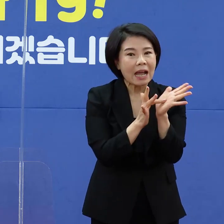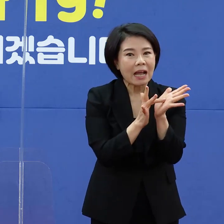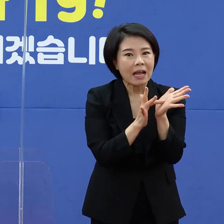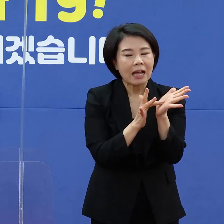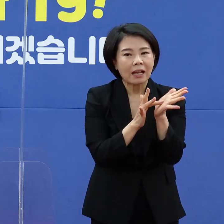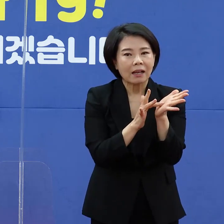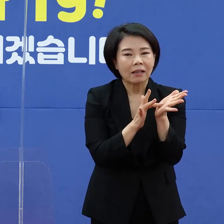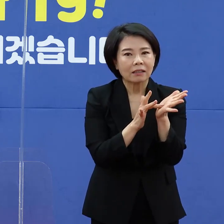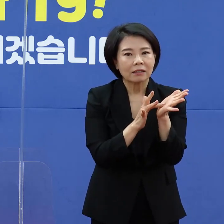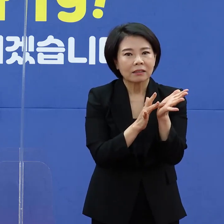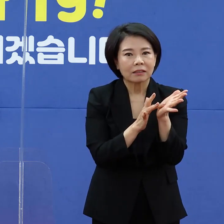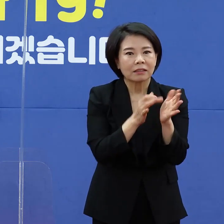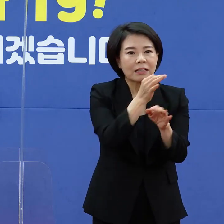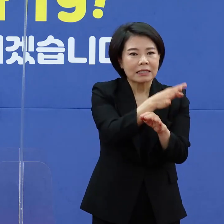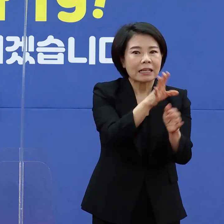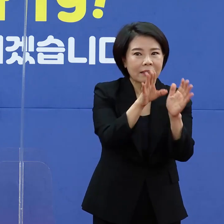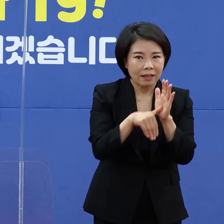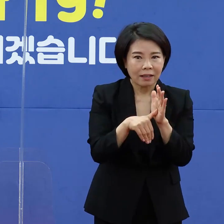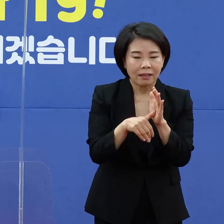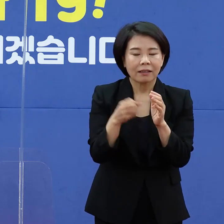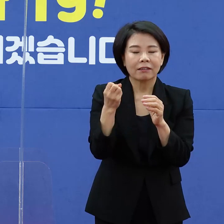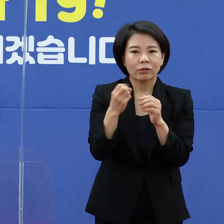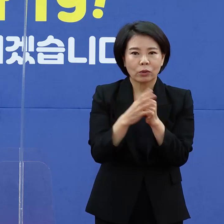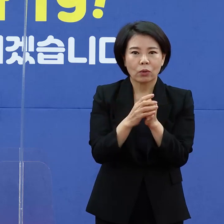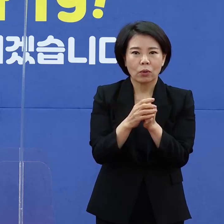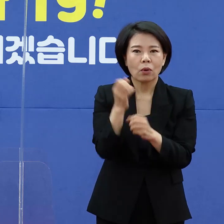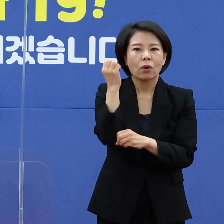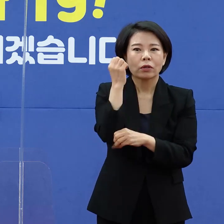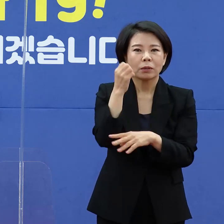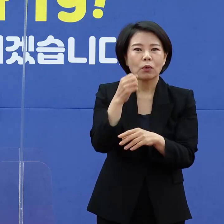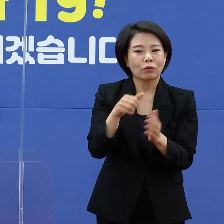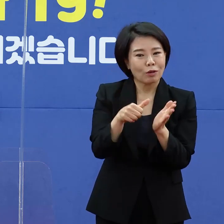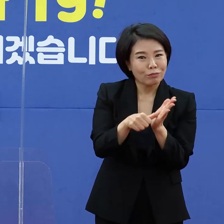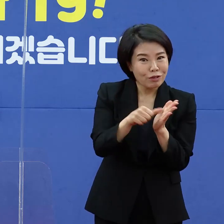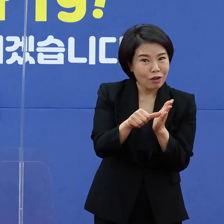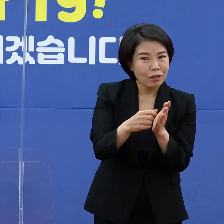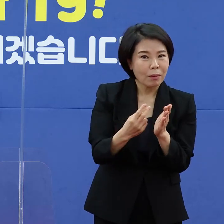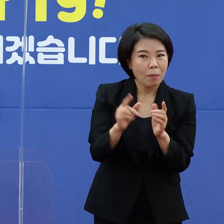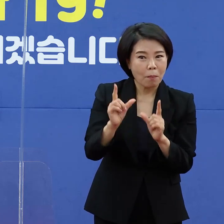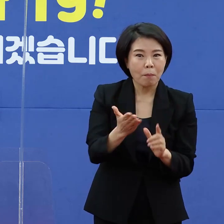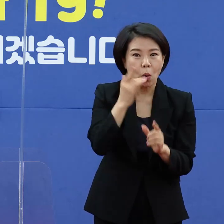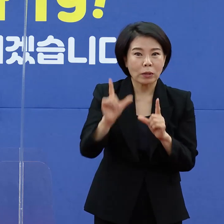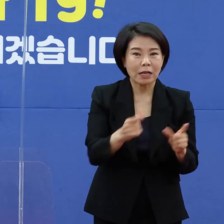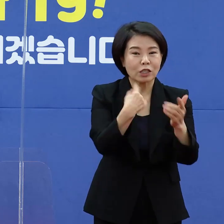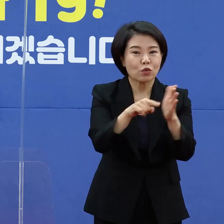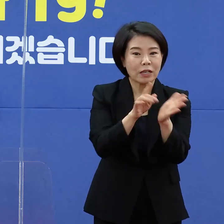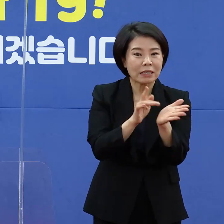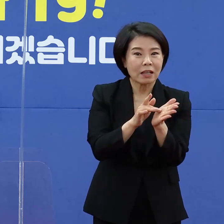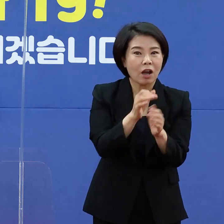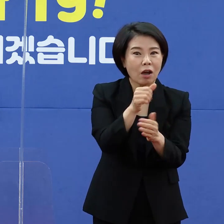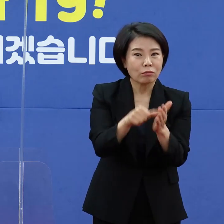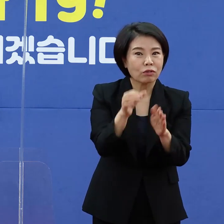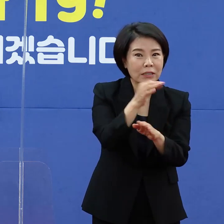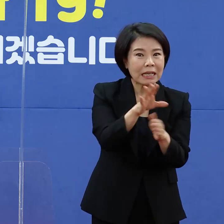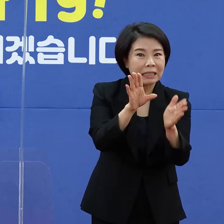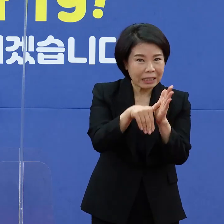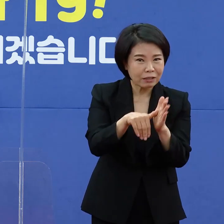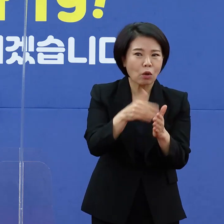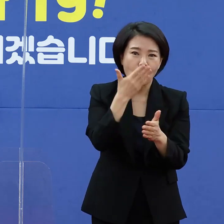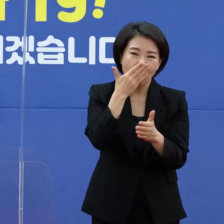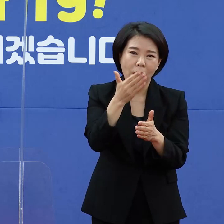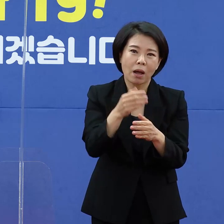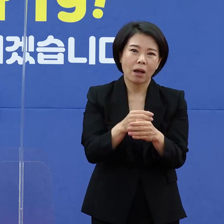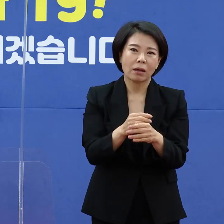구입한다든가 기본적인 생핀품을 구입한다든가 이런 제한적인 영역 내에서는